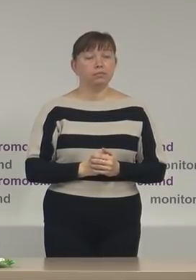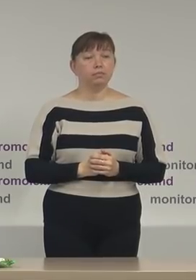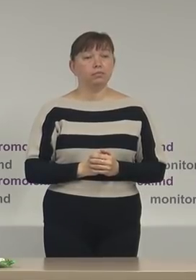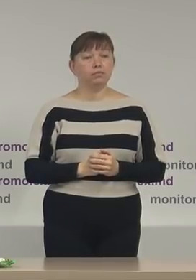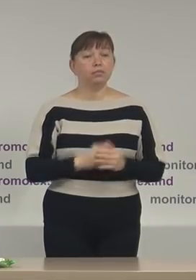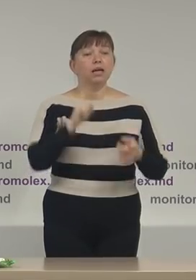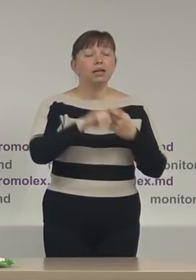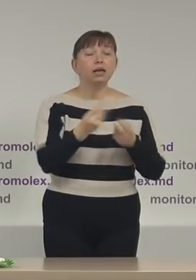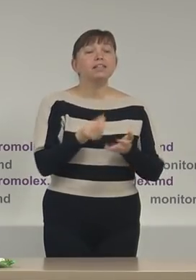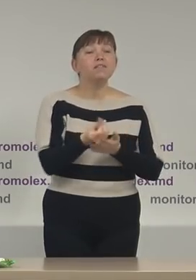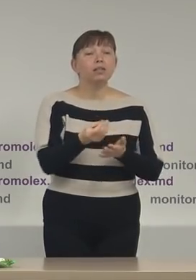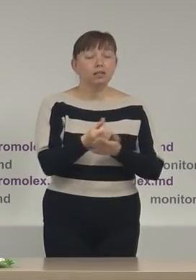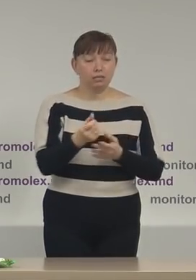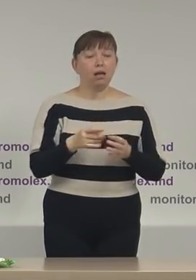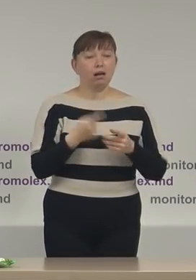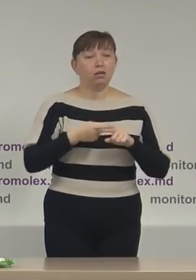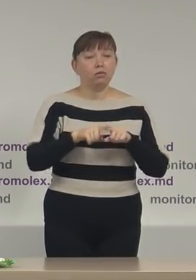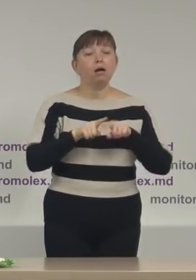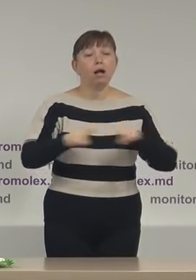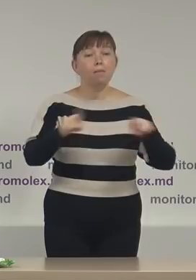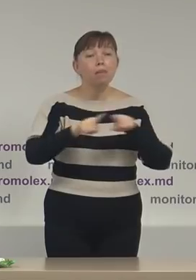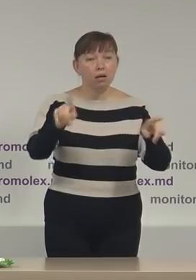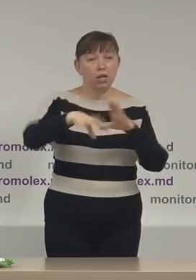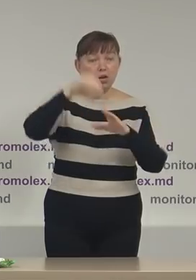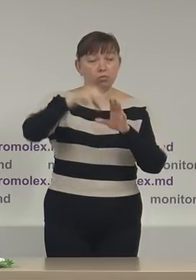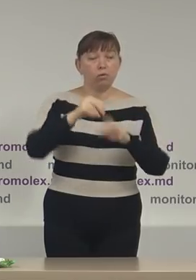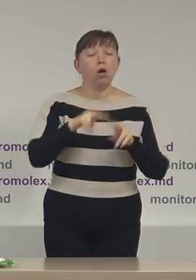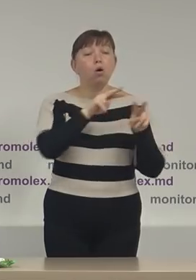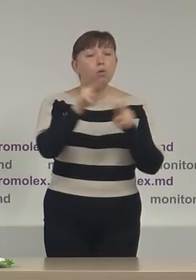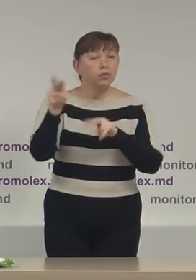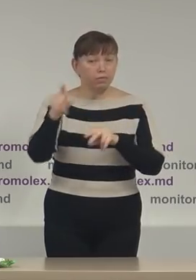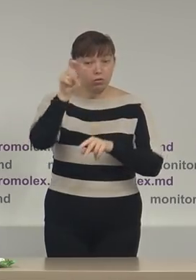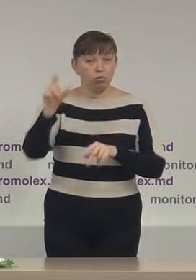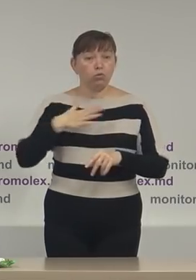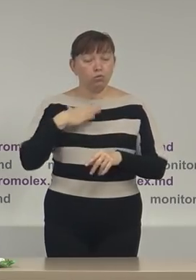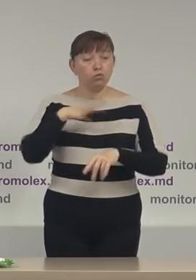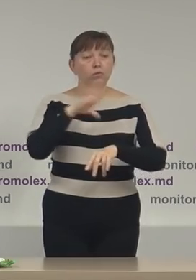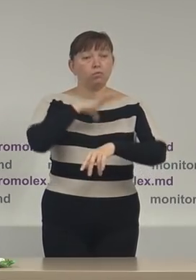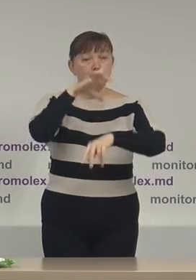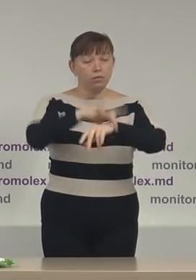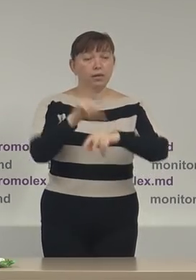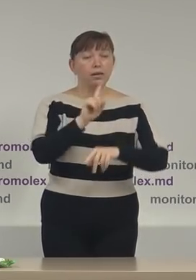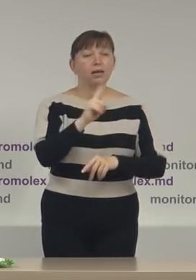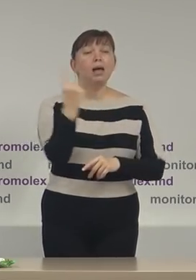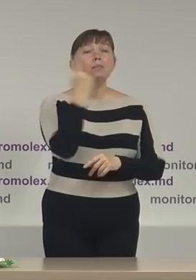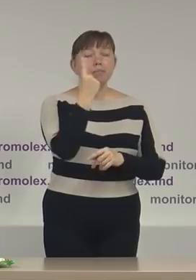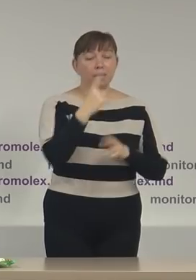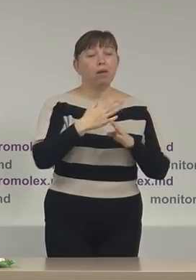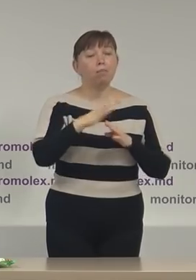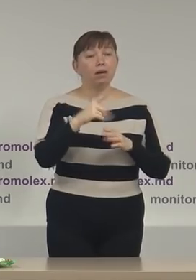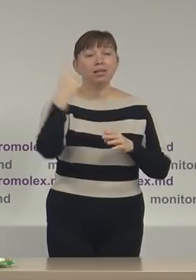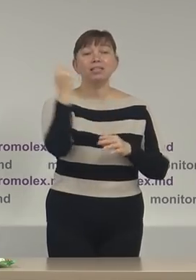legat de finanțarea campaniei electorale observătorii noștri au atestat că în prima parte a